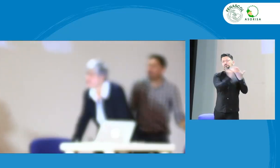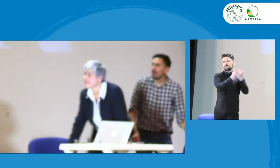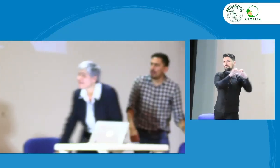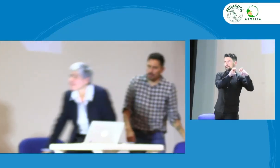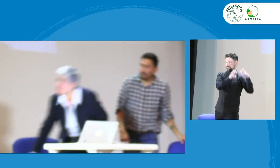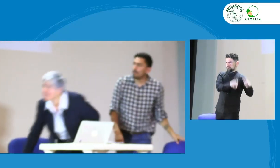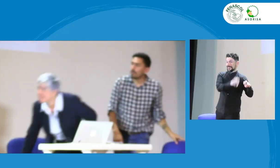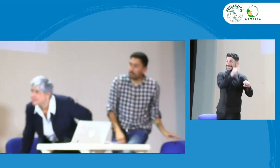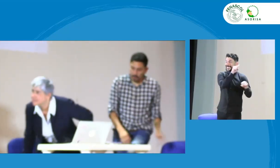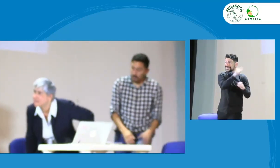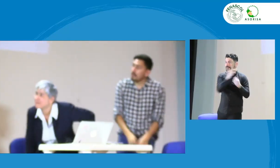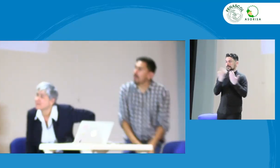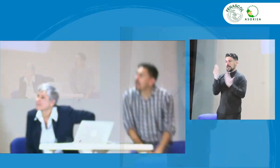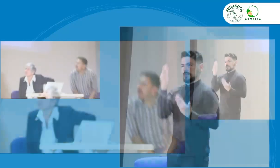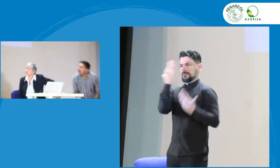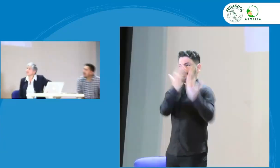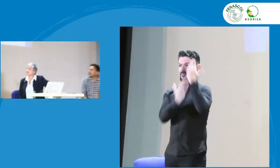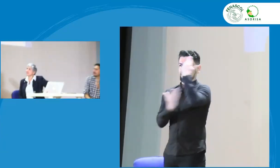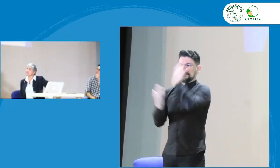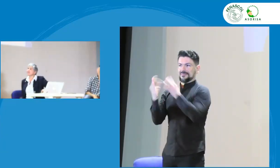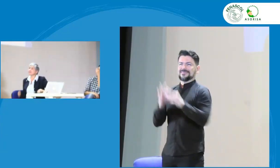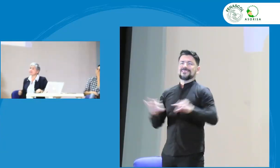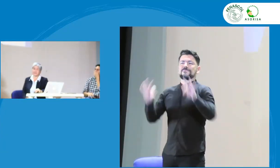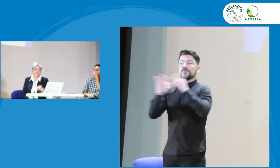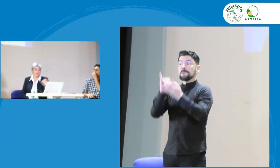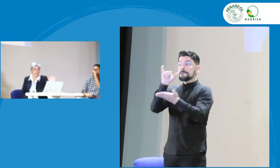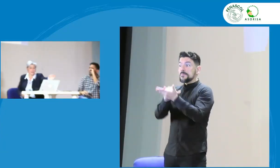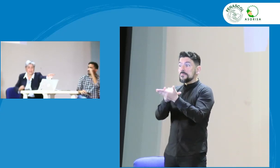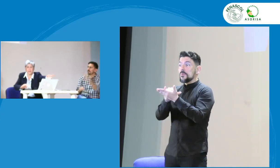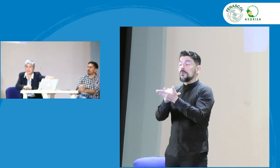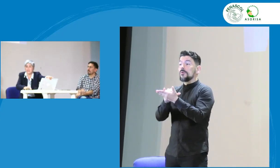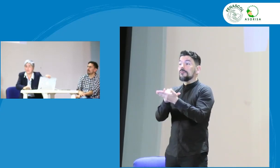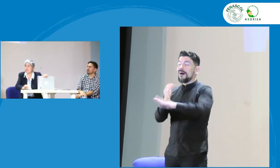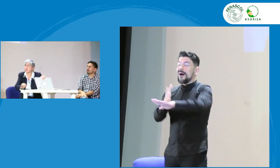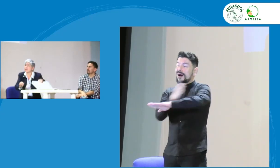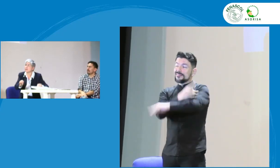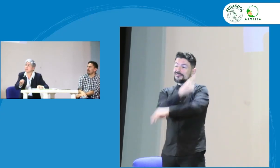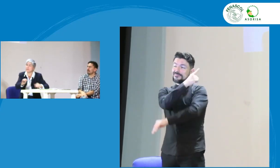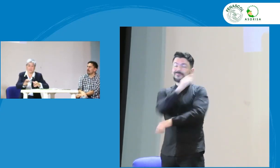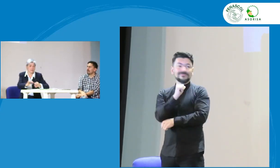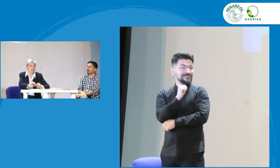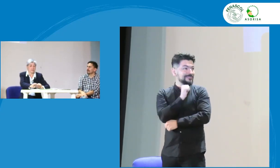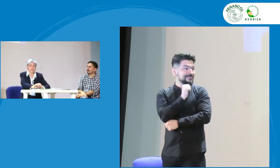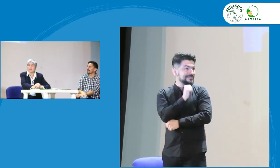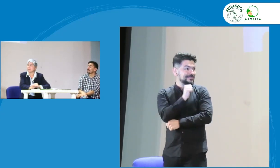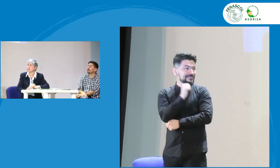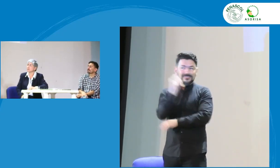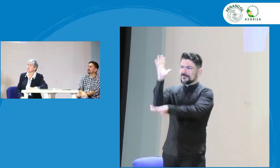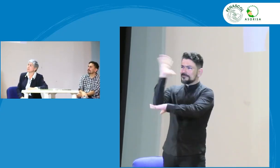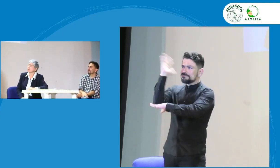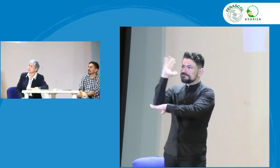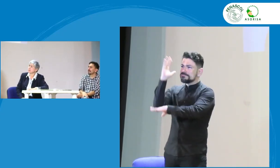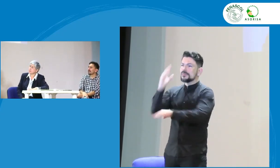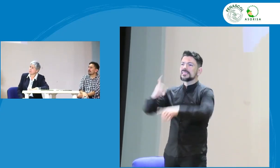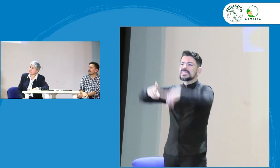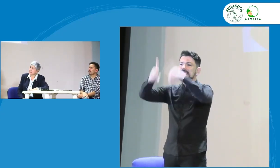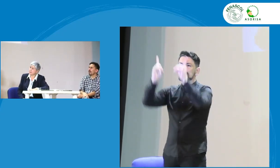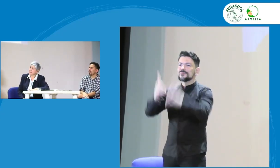panel. Realmente, este análisis que se dio es muy enriquecedor lo que decía María